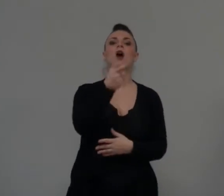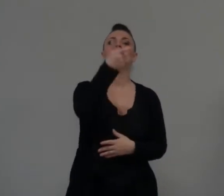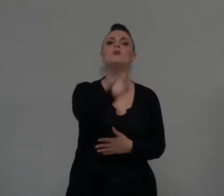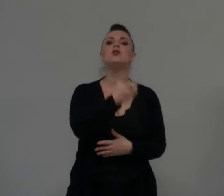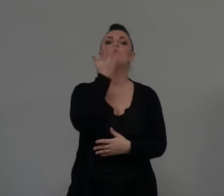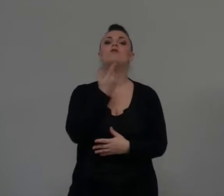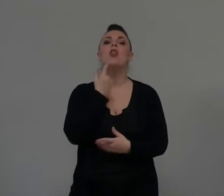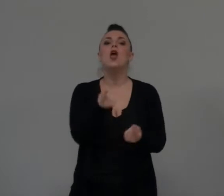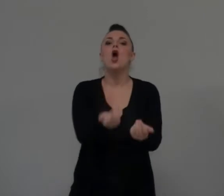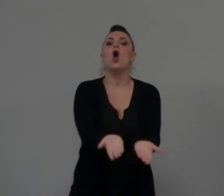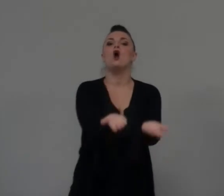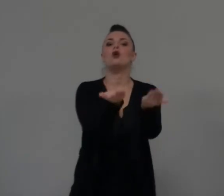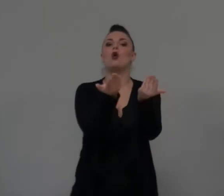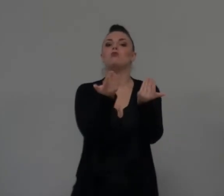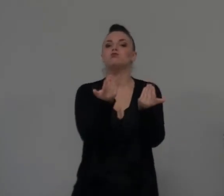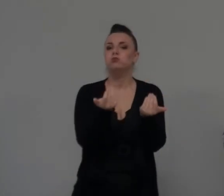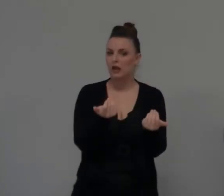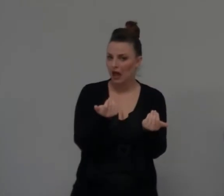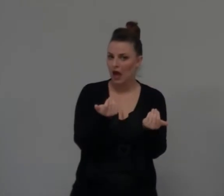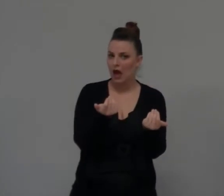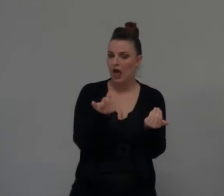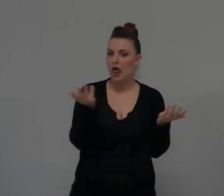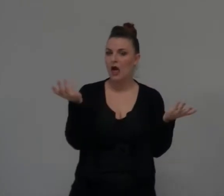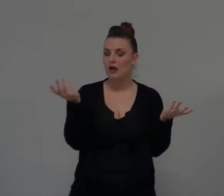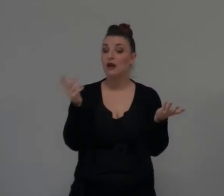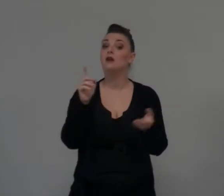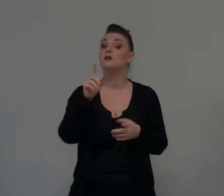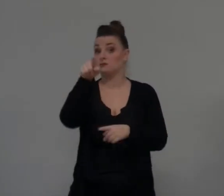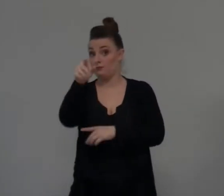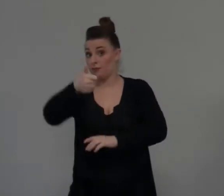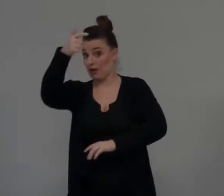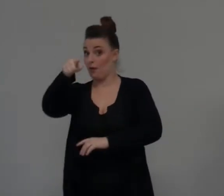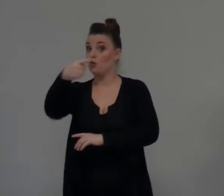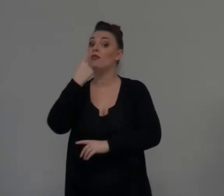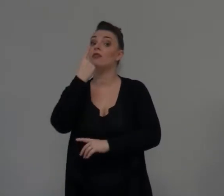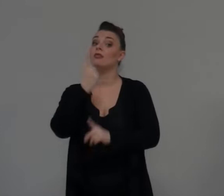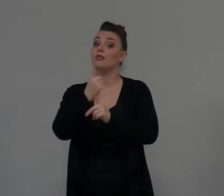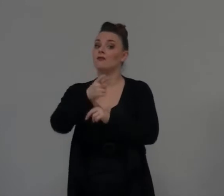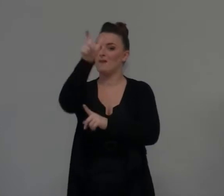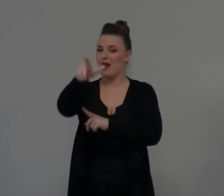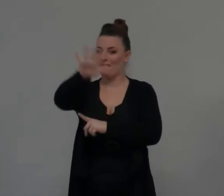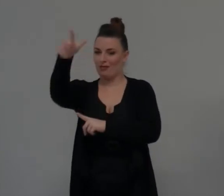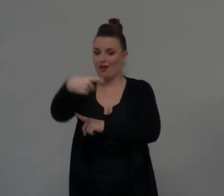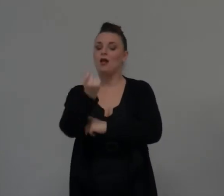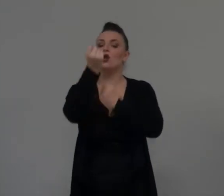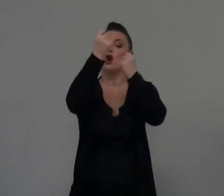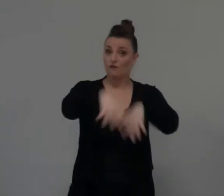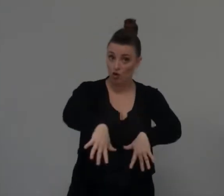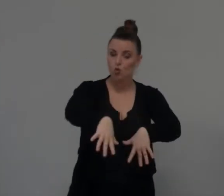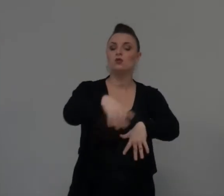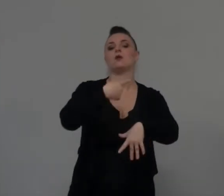acquistare eventualmente se l'altro avesse uscitato la terra di Naomi